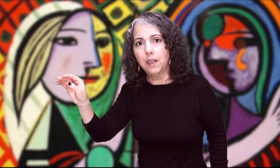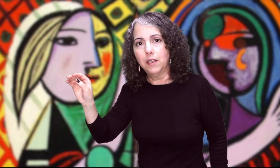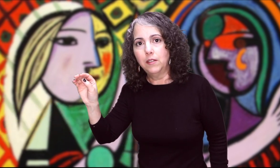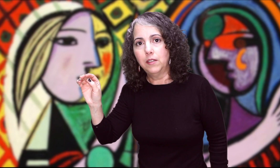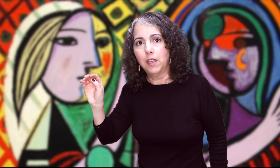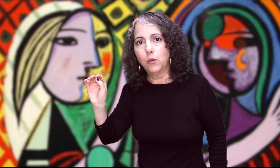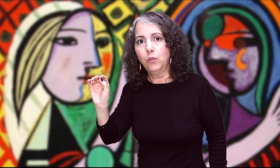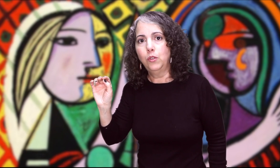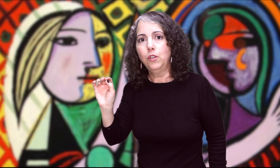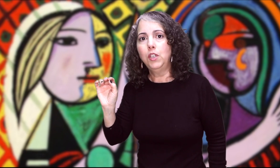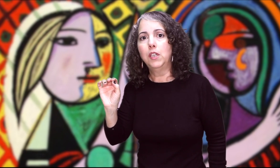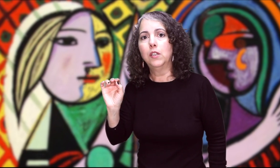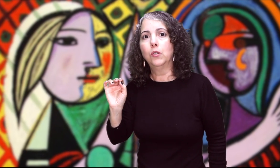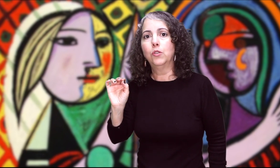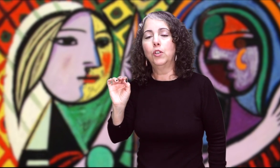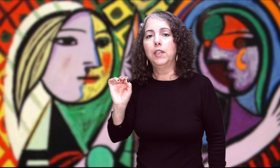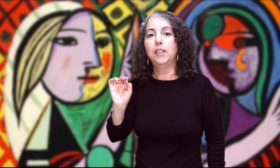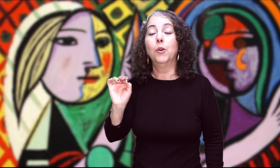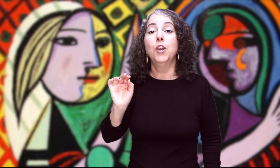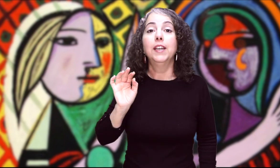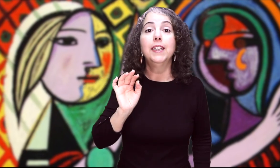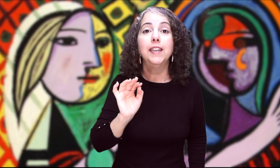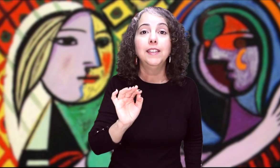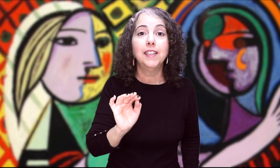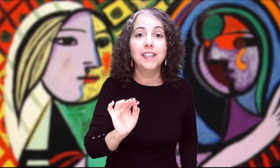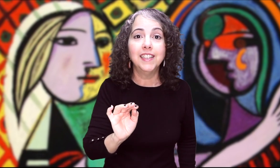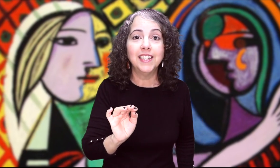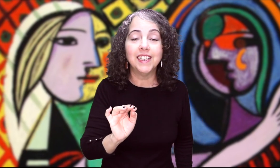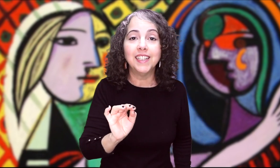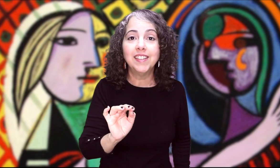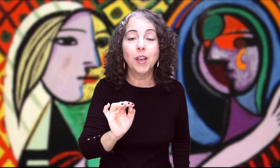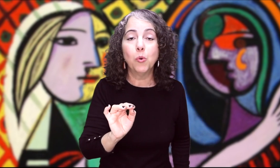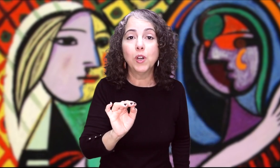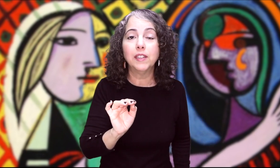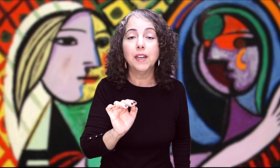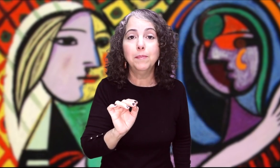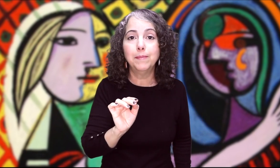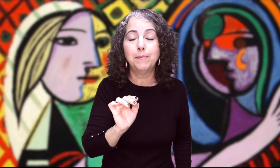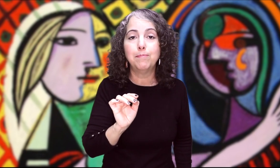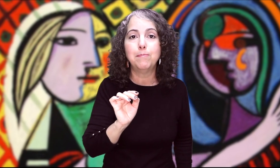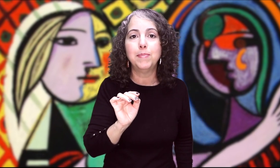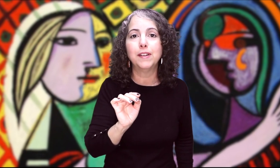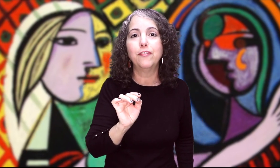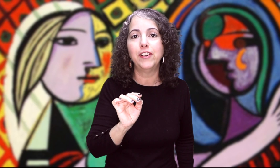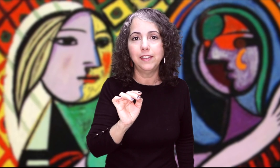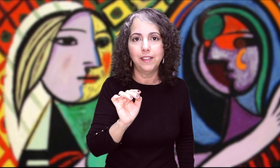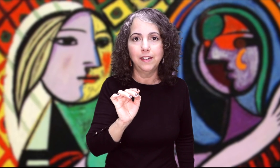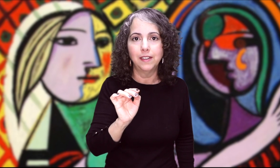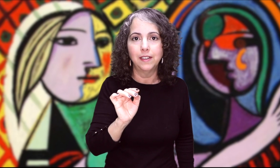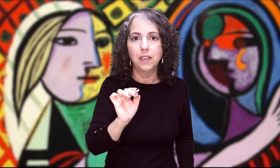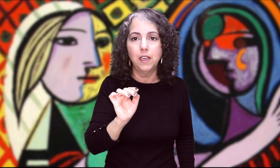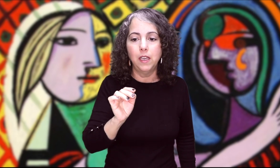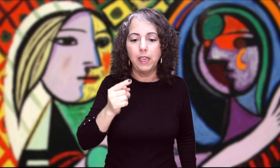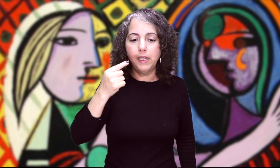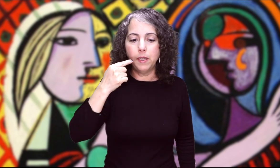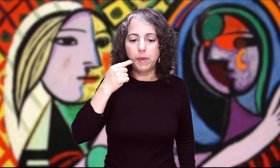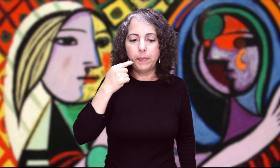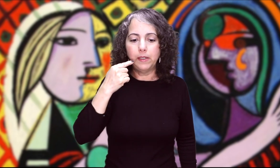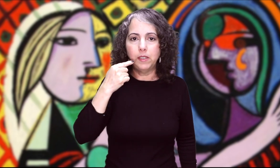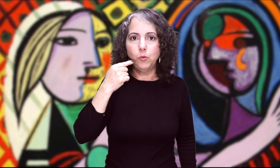se acostó Y el doctor le dijo ¿Qué tiene en esa boca tan perfecta? Es que me partí